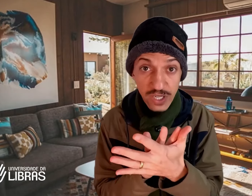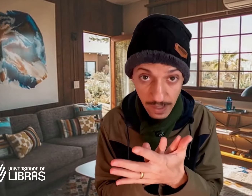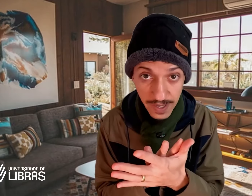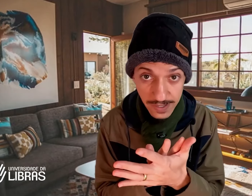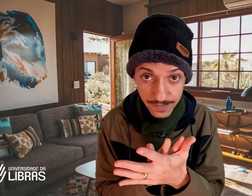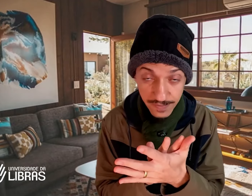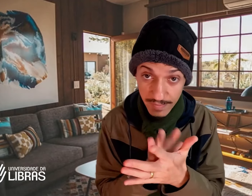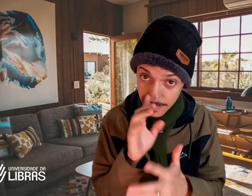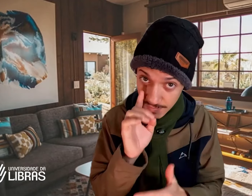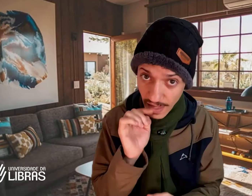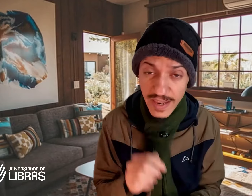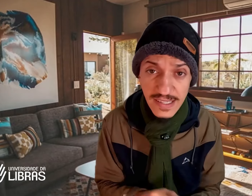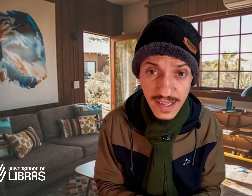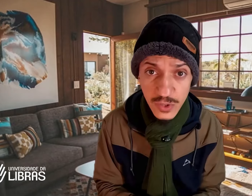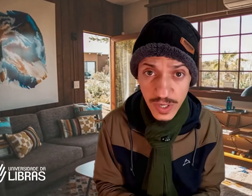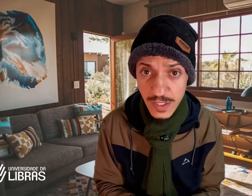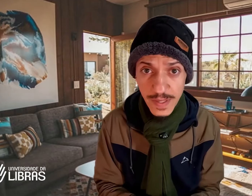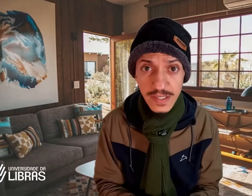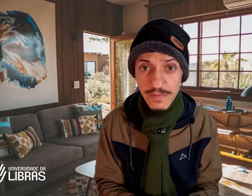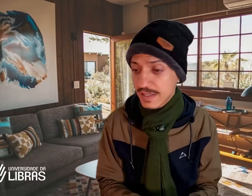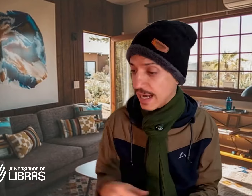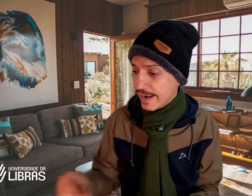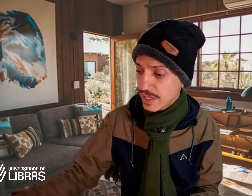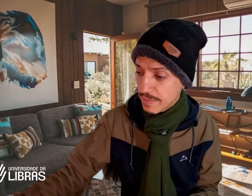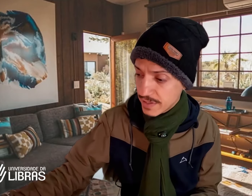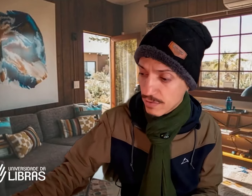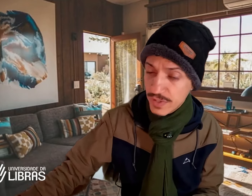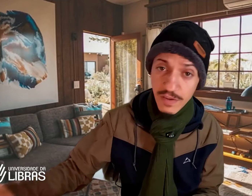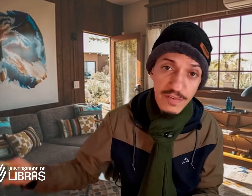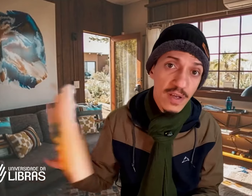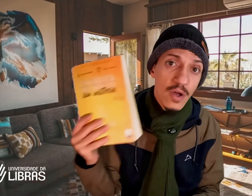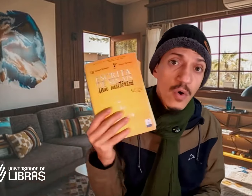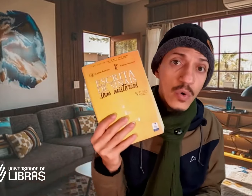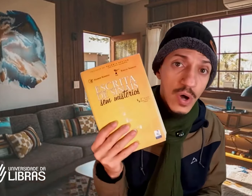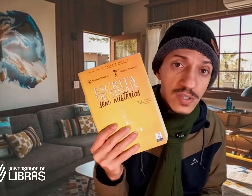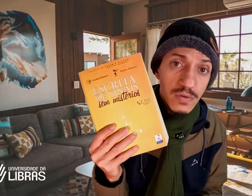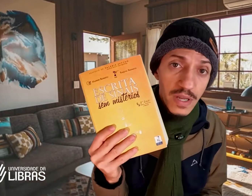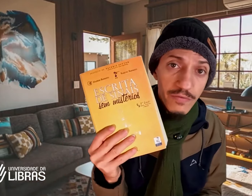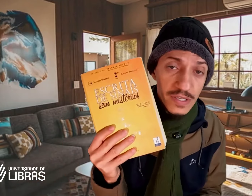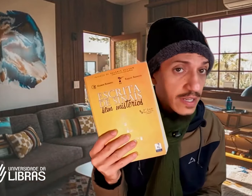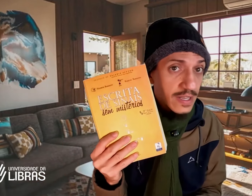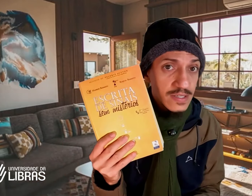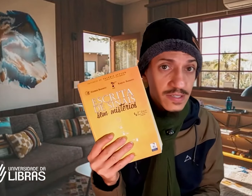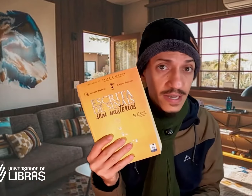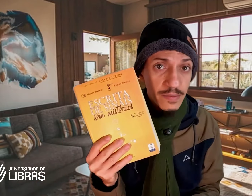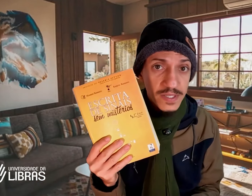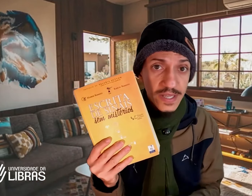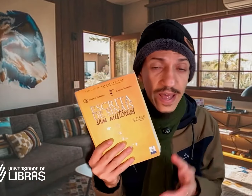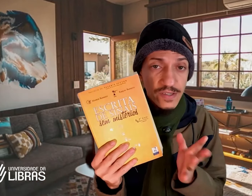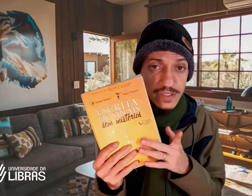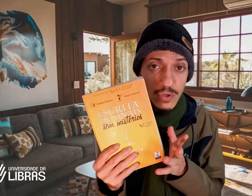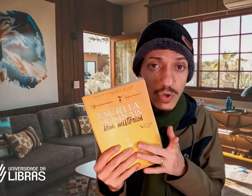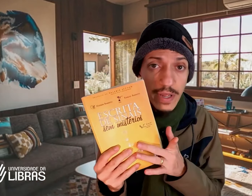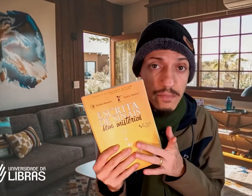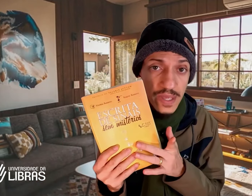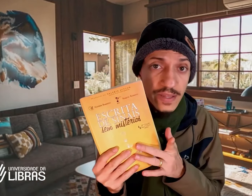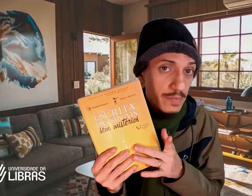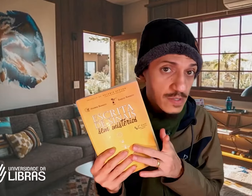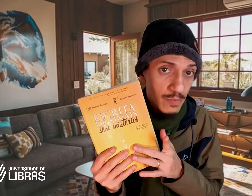Libras. E nas questões específicas da área de Libras, inclusive, o nosso livro, Escrita de Sinais e Mistérios, de autoria minha e da minha esposa